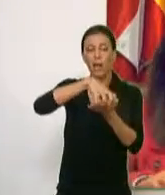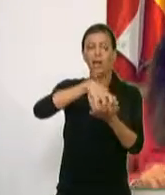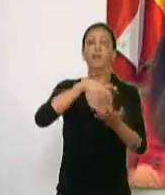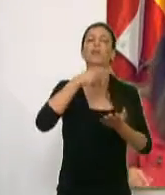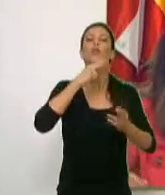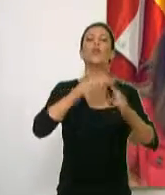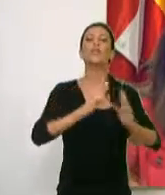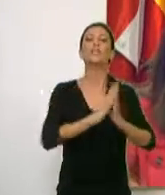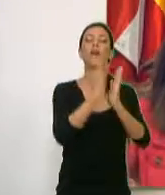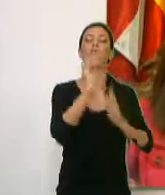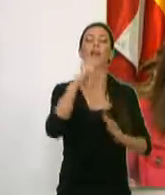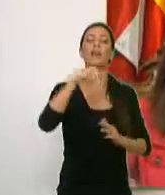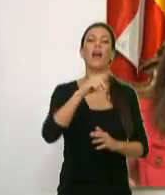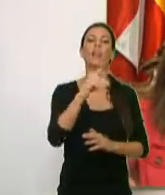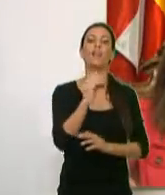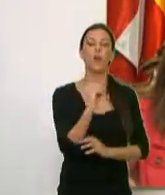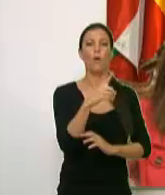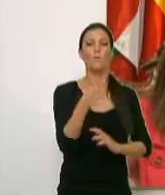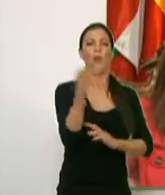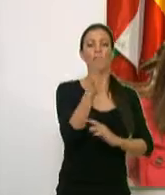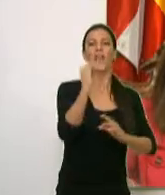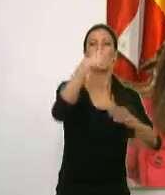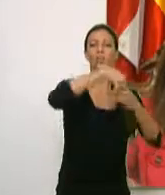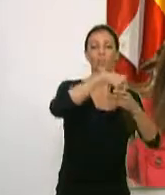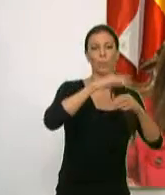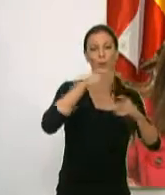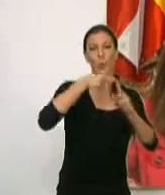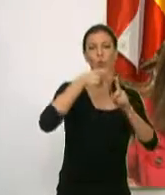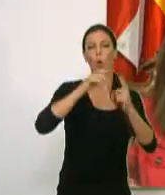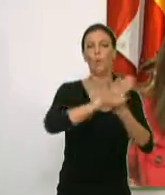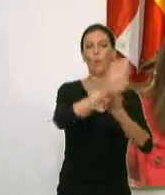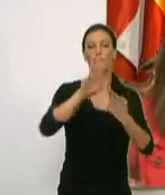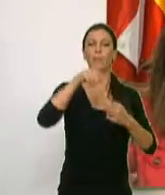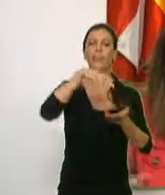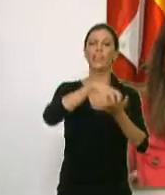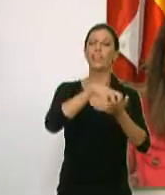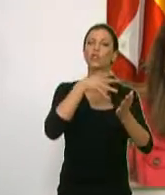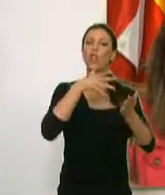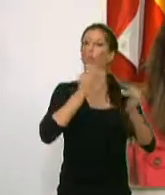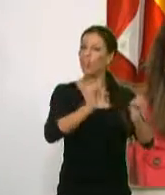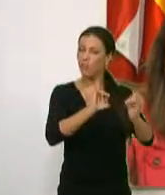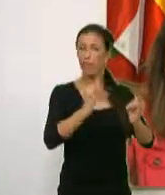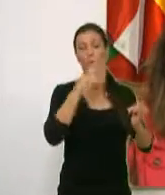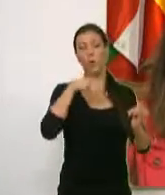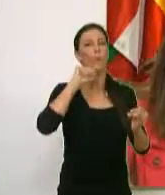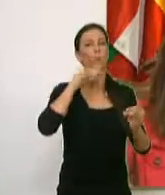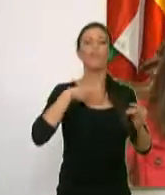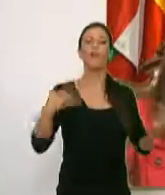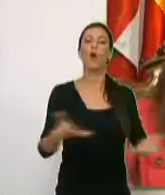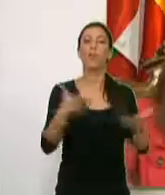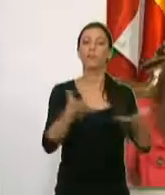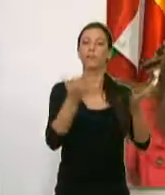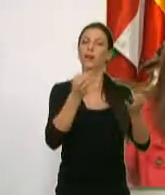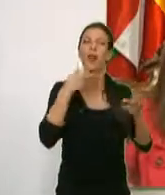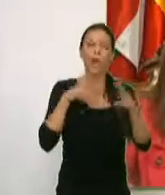de San Fernando se suma a la red de instalaciones de uso vecinal y centros cívicos que en Motril